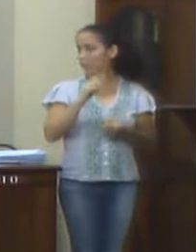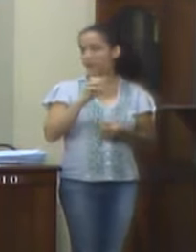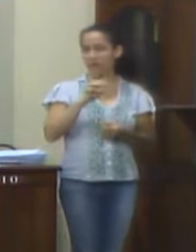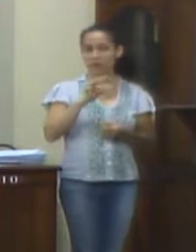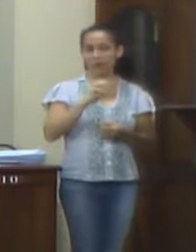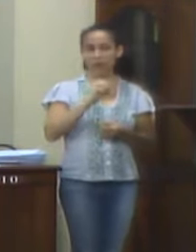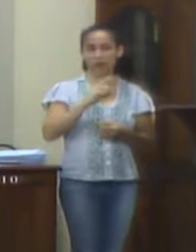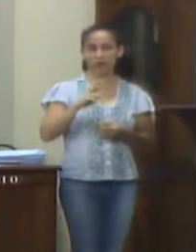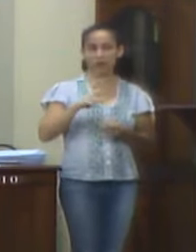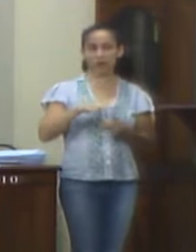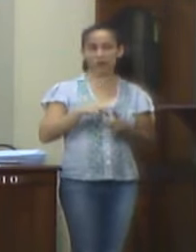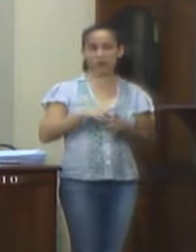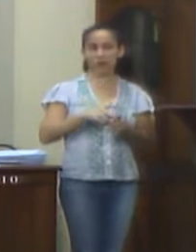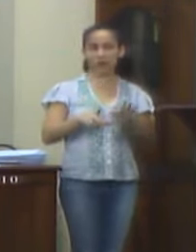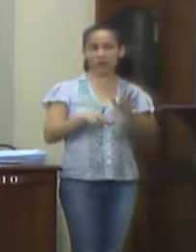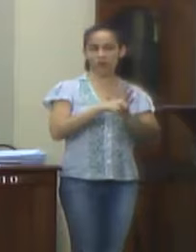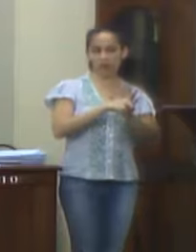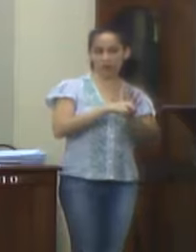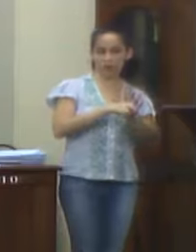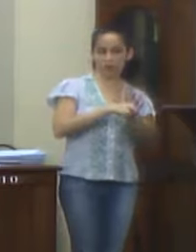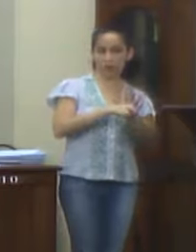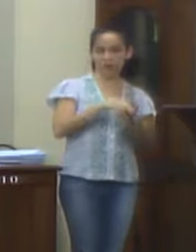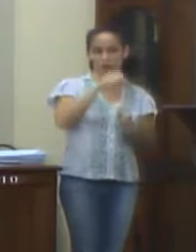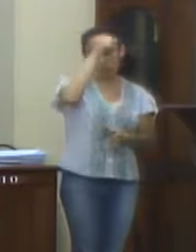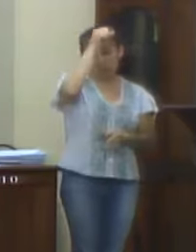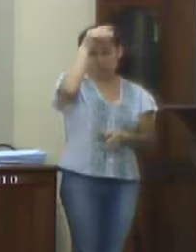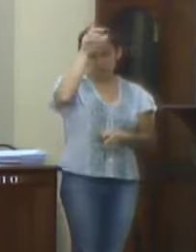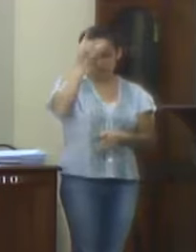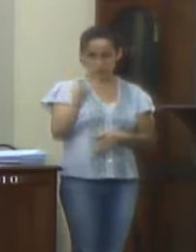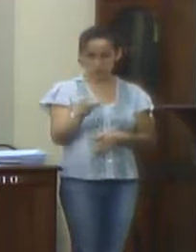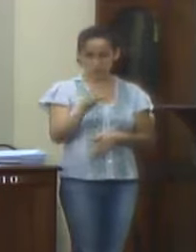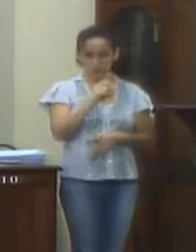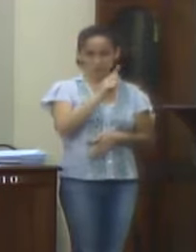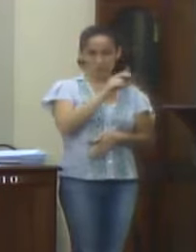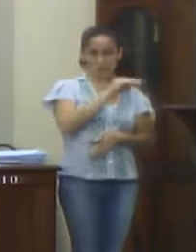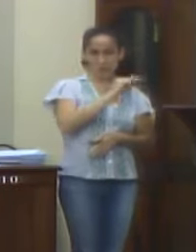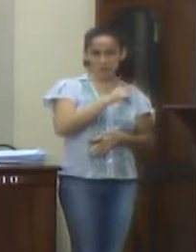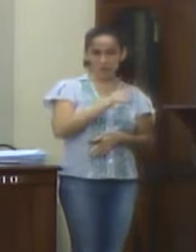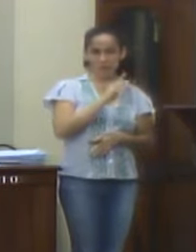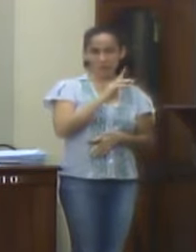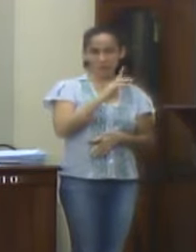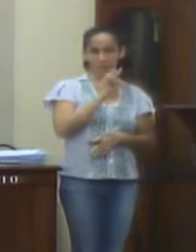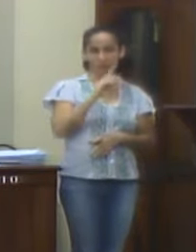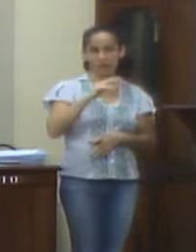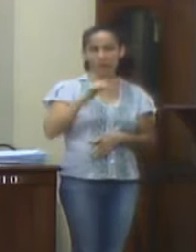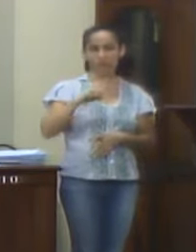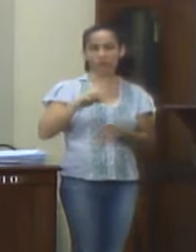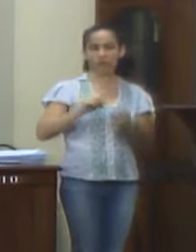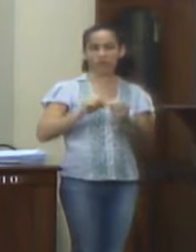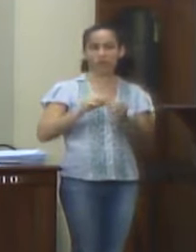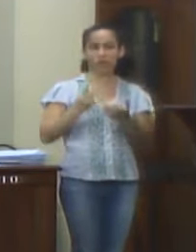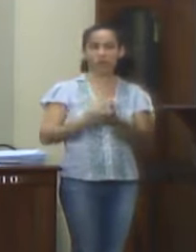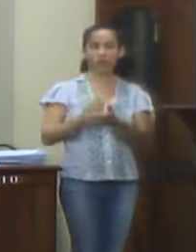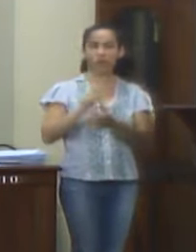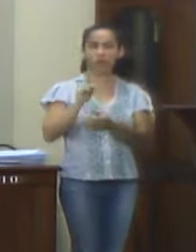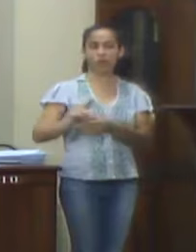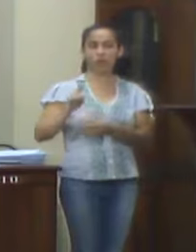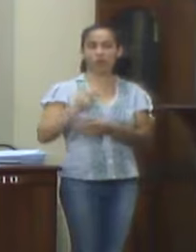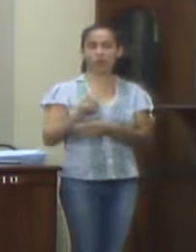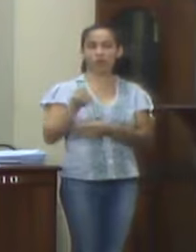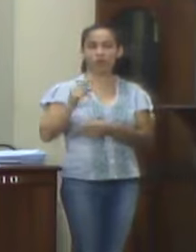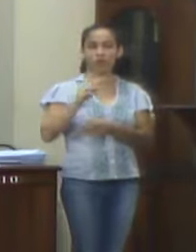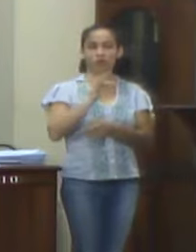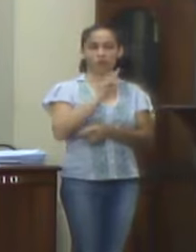que legalmente aplicou o percentual mínimo nas despesas com recursos do Fundeb, durante a competência em análise,